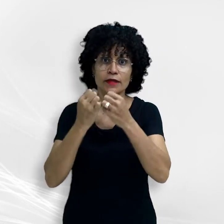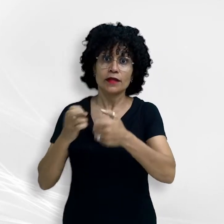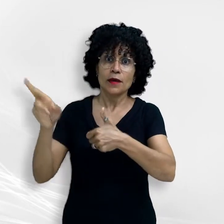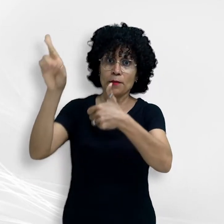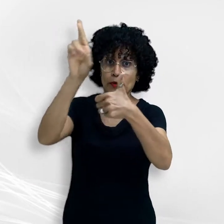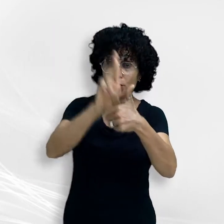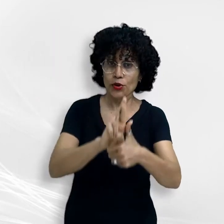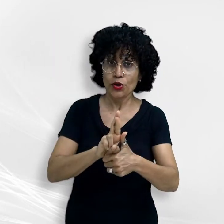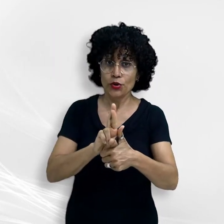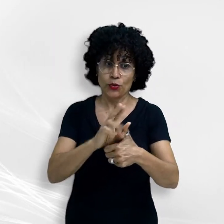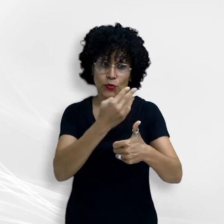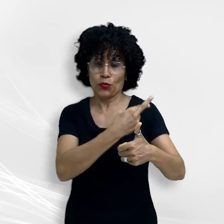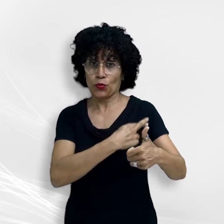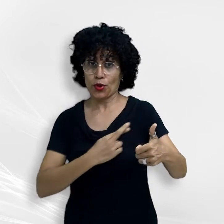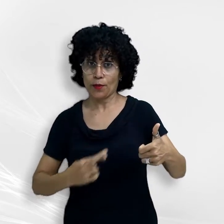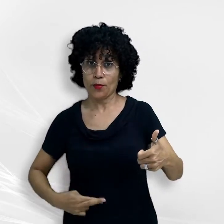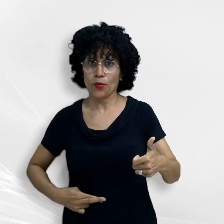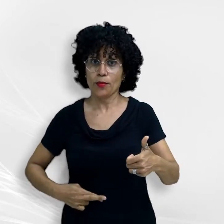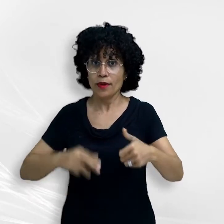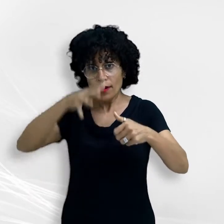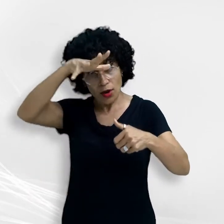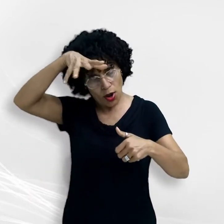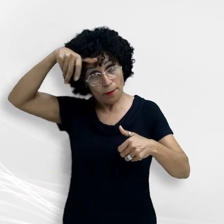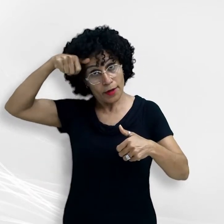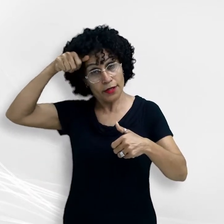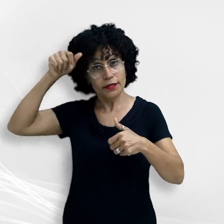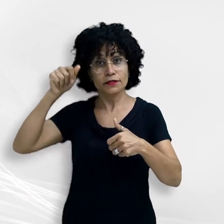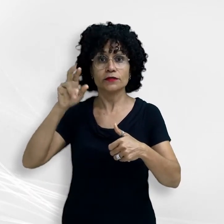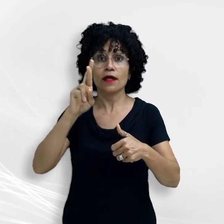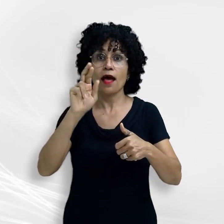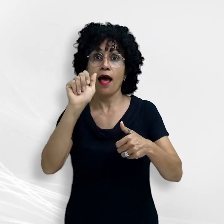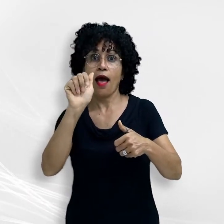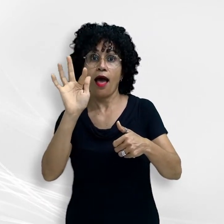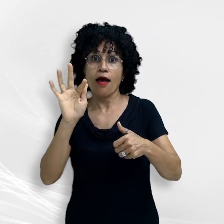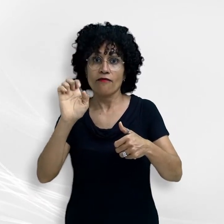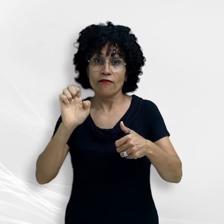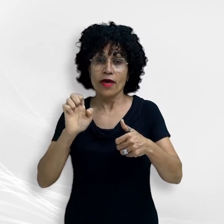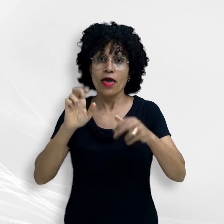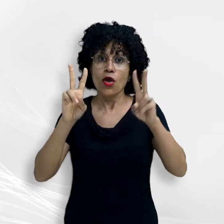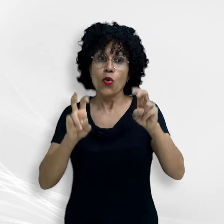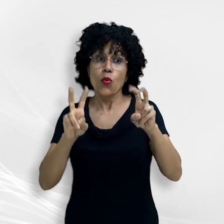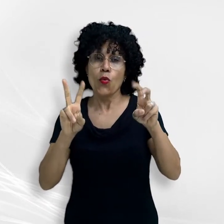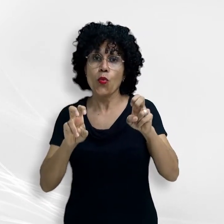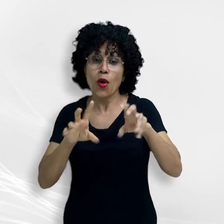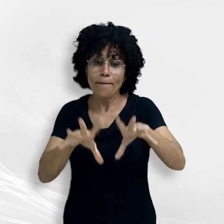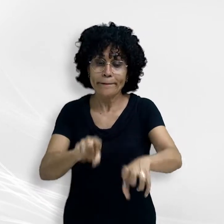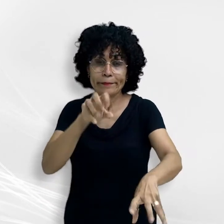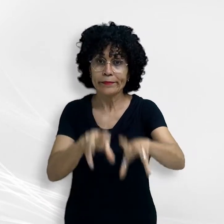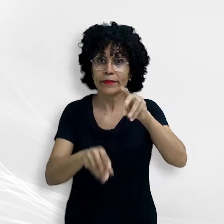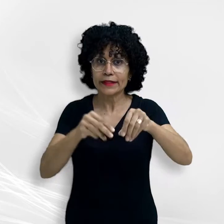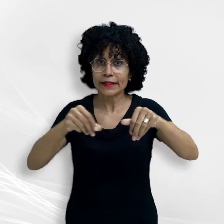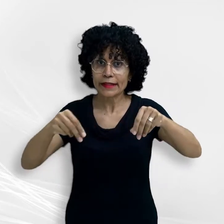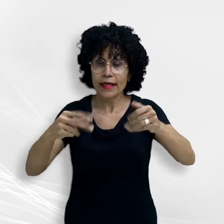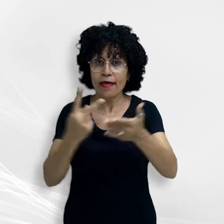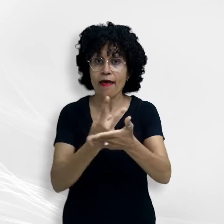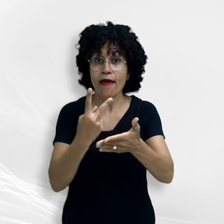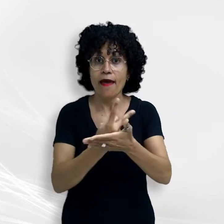o Procurador da República no Amazonas, Rafael da Silva Rocha, abordará o tema Grilagem – Pluralidade de Delitos